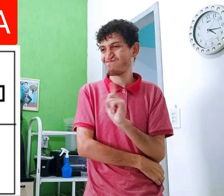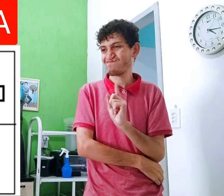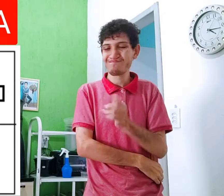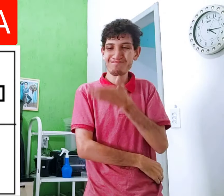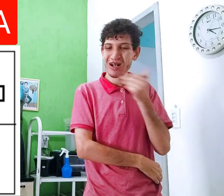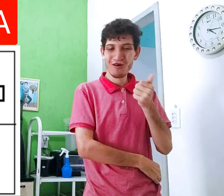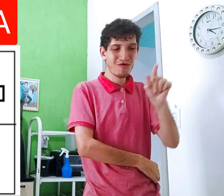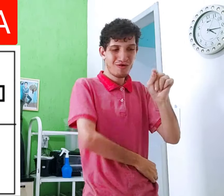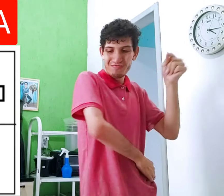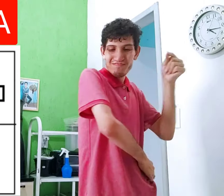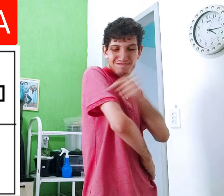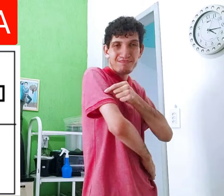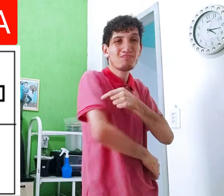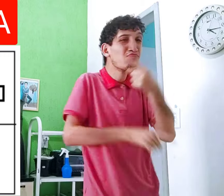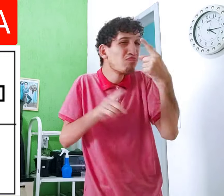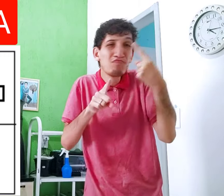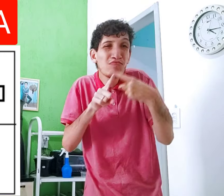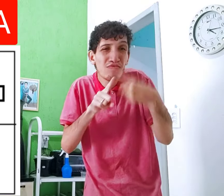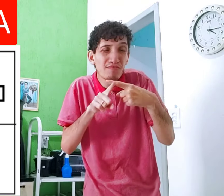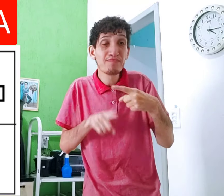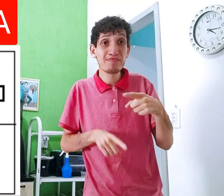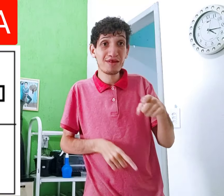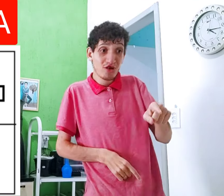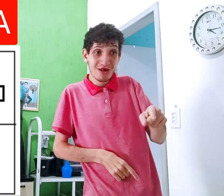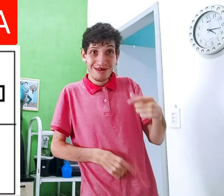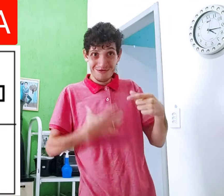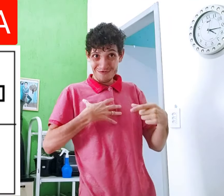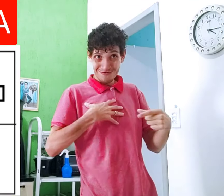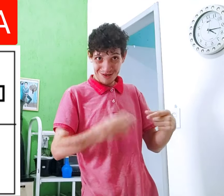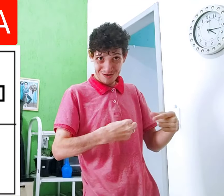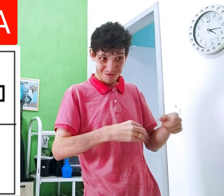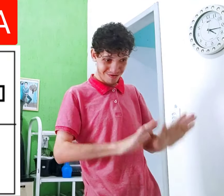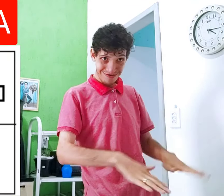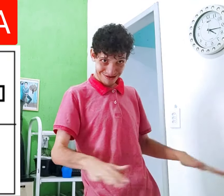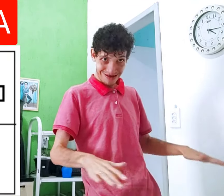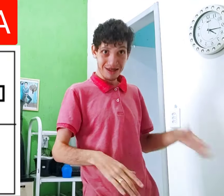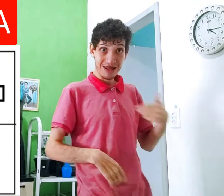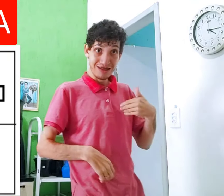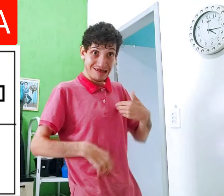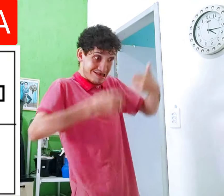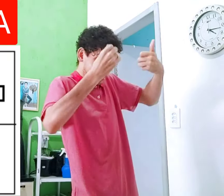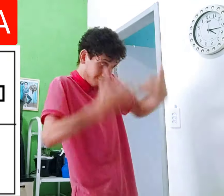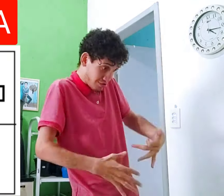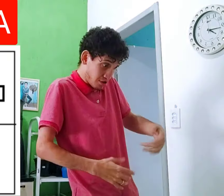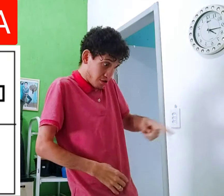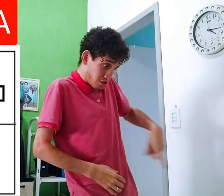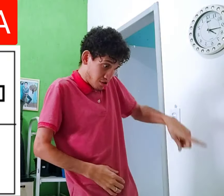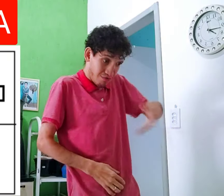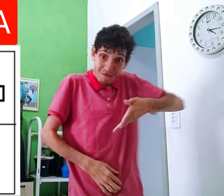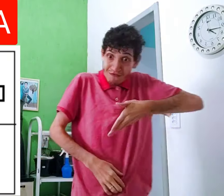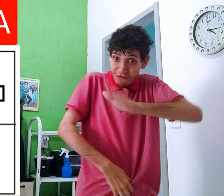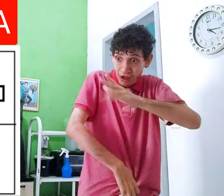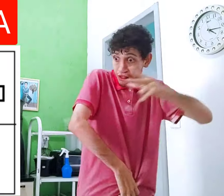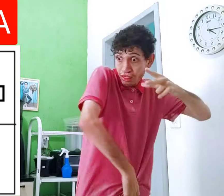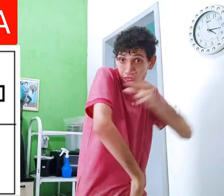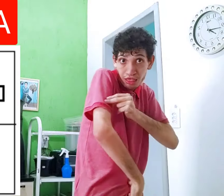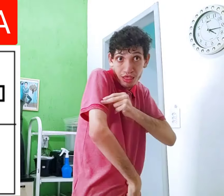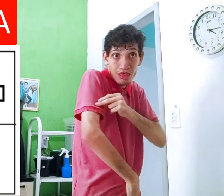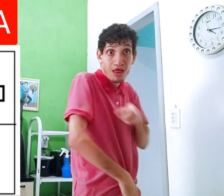viram esse sinal e não gostaram muito, fizeram esse sinal. Por quê? Eles tiveram filhos. Na hora de explicar para os filhos